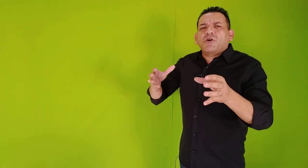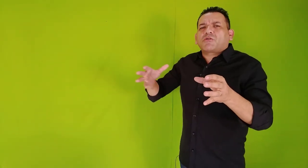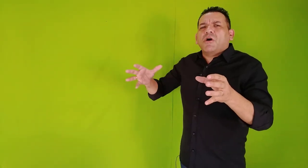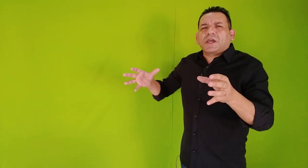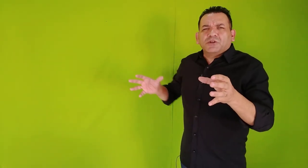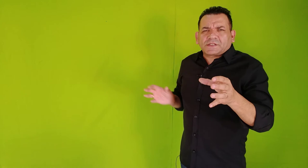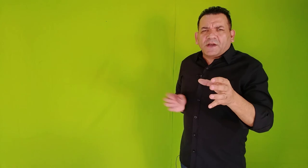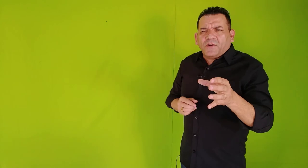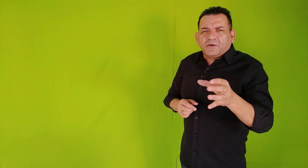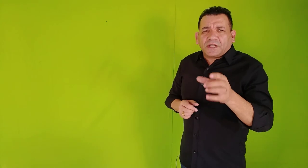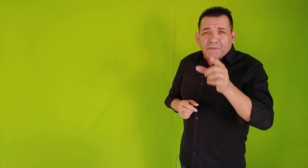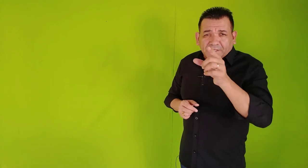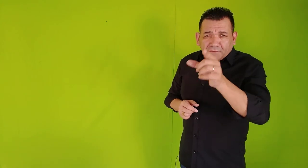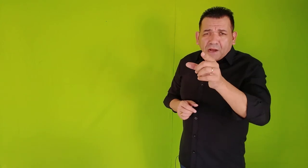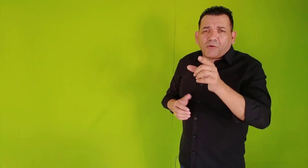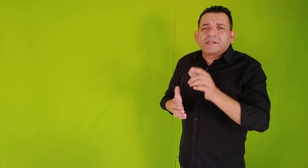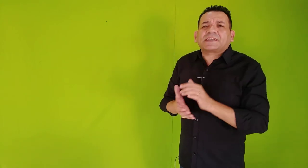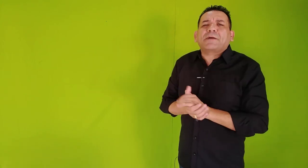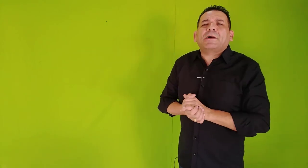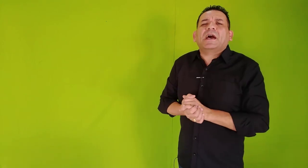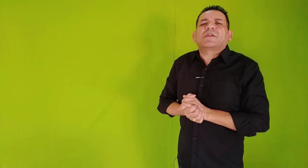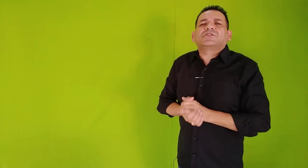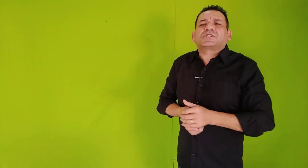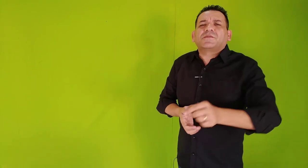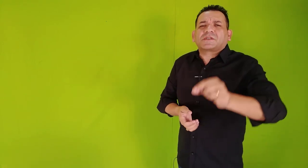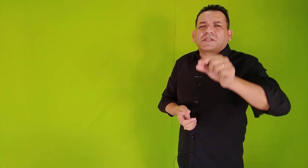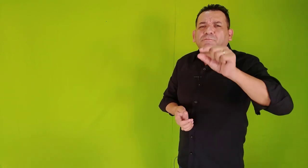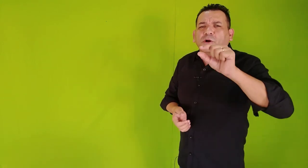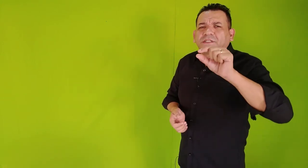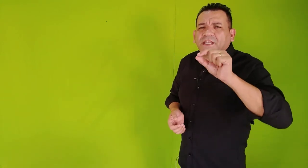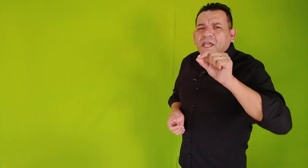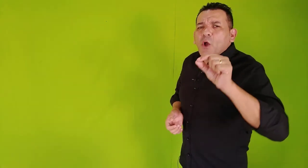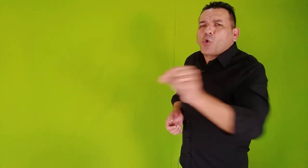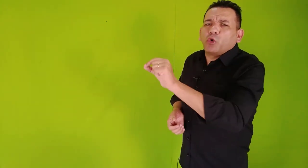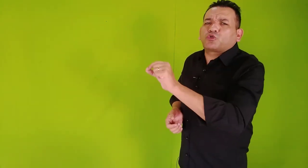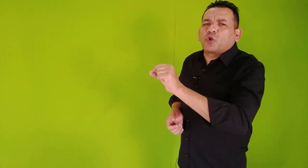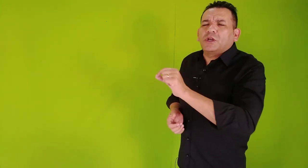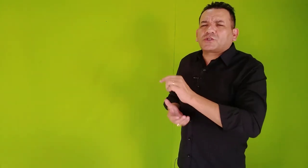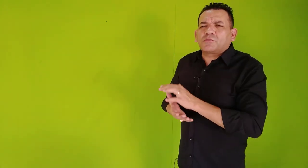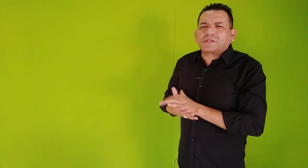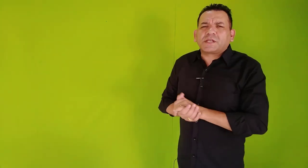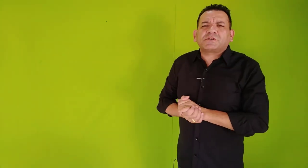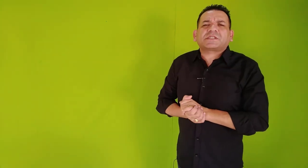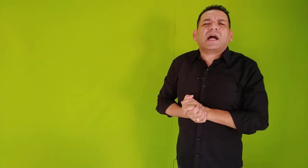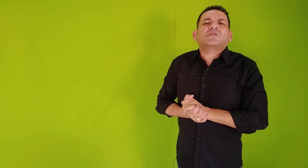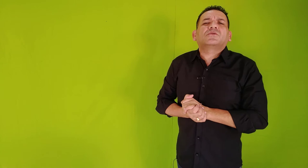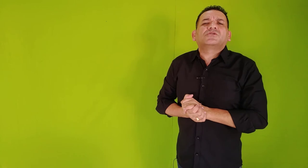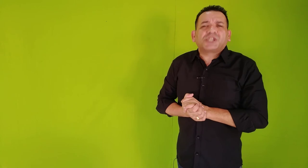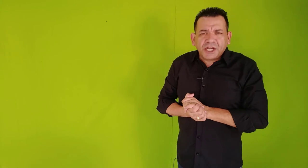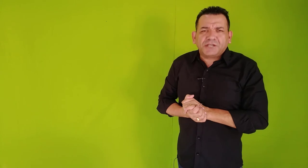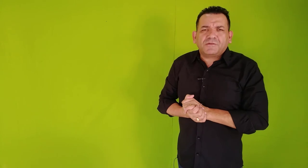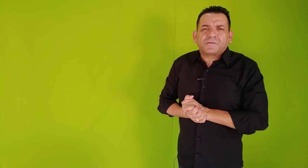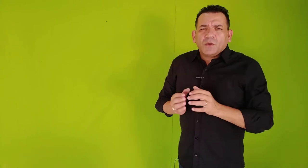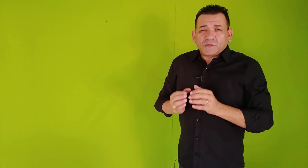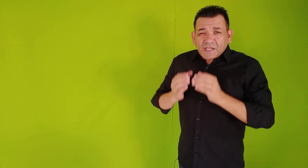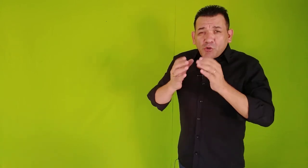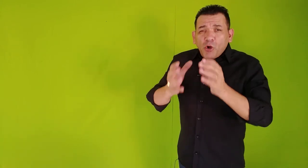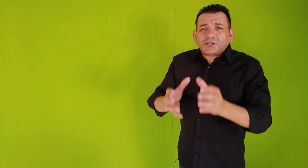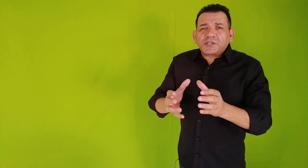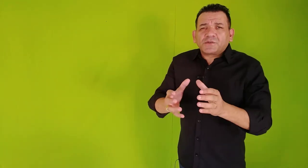ocorrem em nossa volta, mas tem uma coisa que a palavra diz que você pode ter controle sobre o seu estado de ânimo. O Senhor Jesus